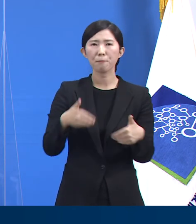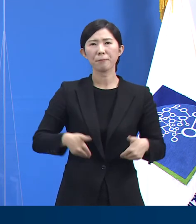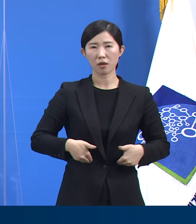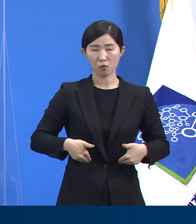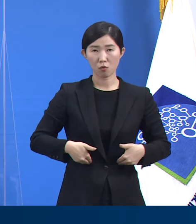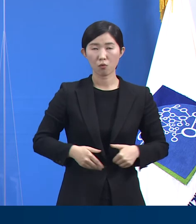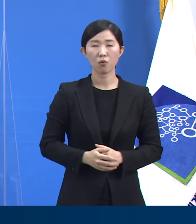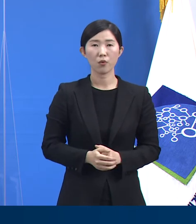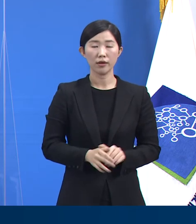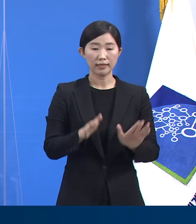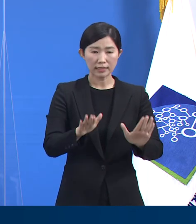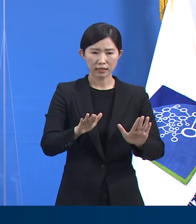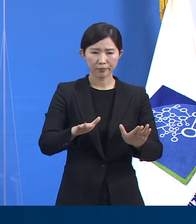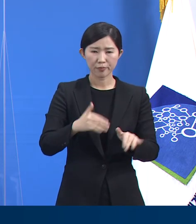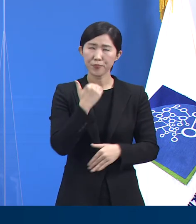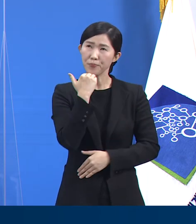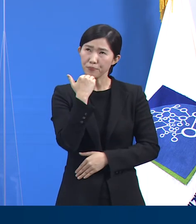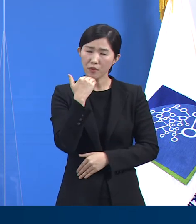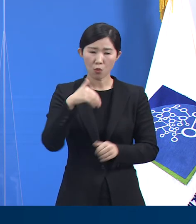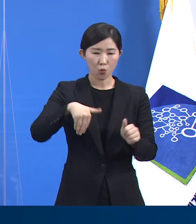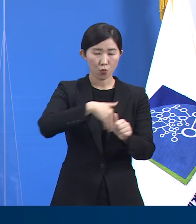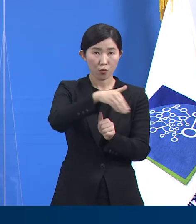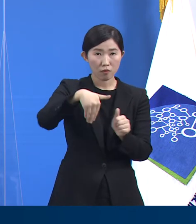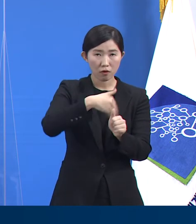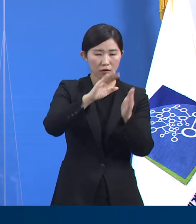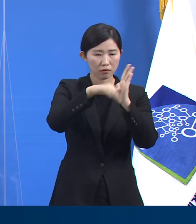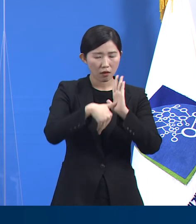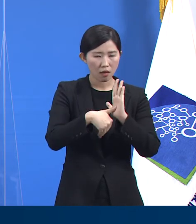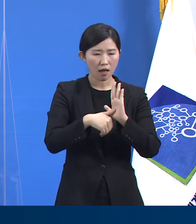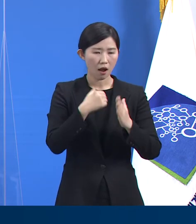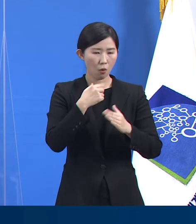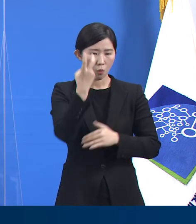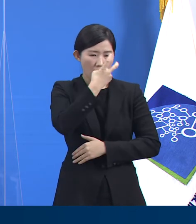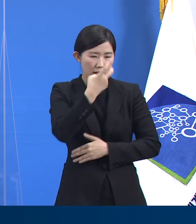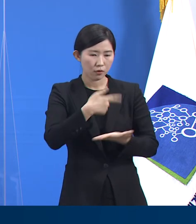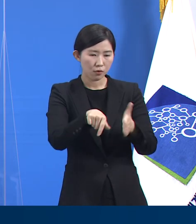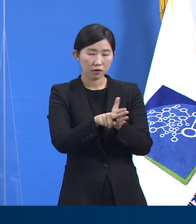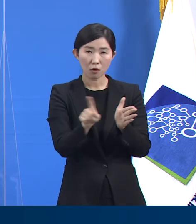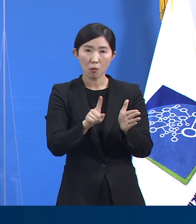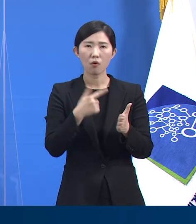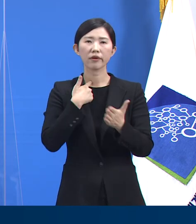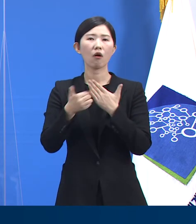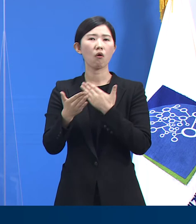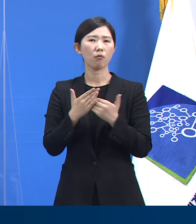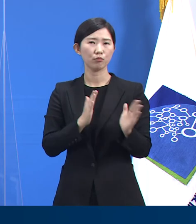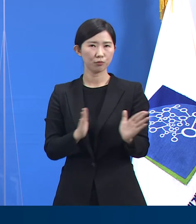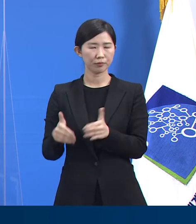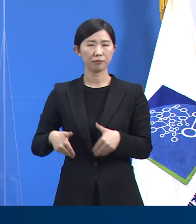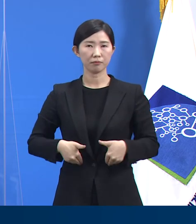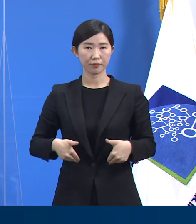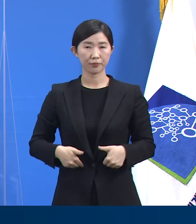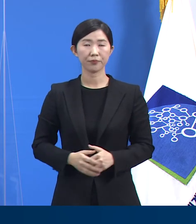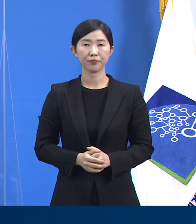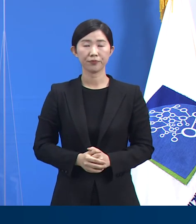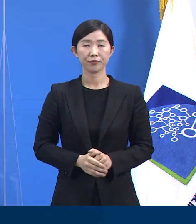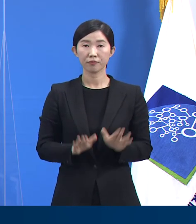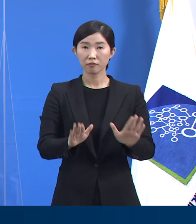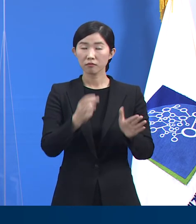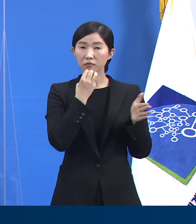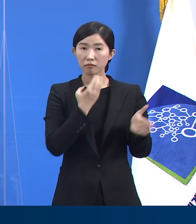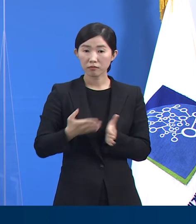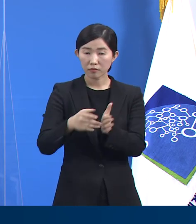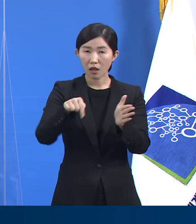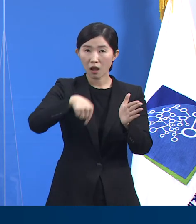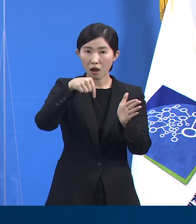이런 위기 상황을 안전하게 관리하려면 경험을 축적해 두어야 합니다. 경기도에는 이미 어느